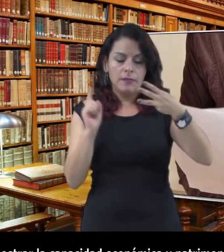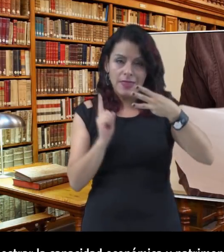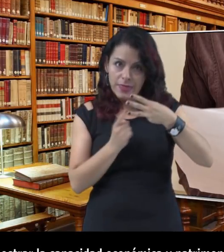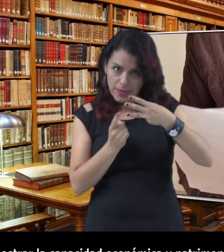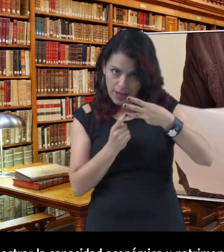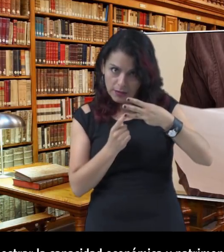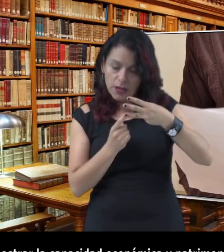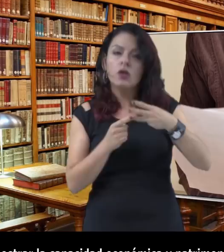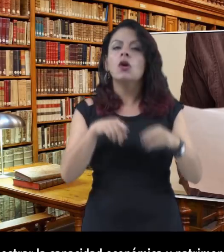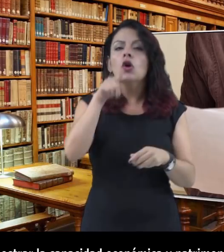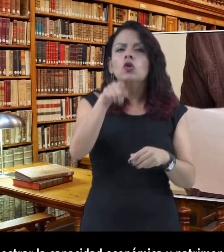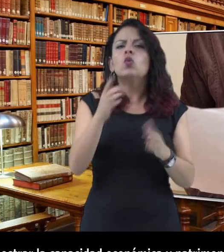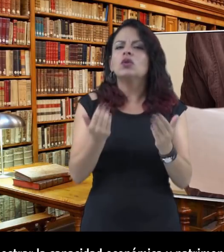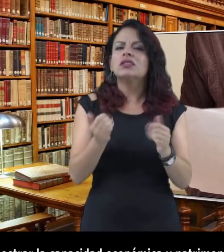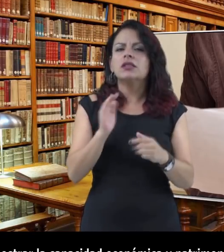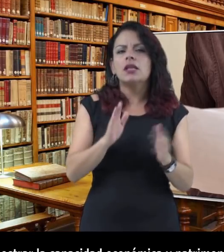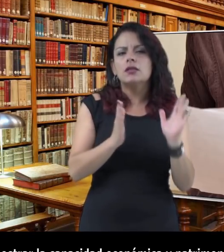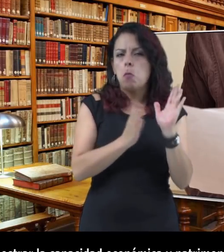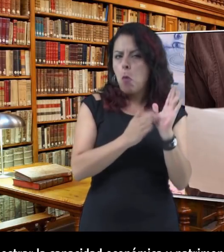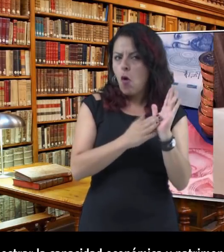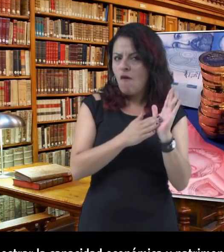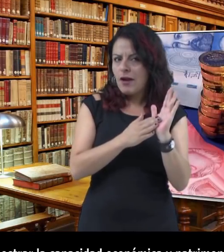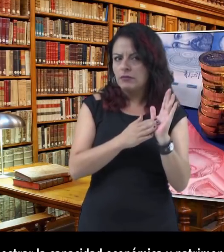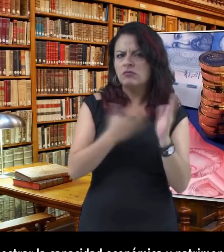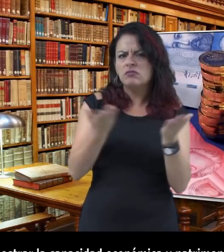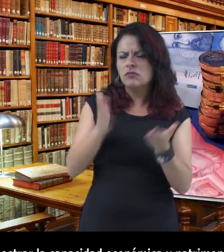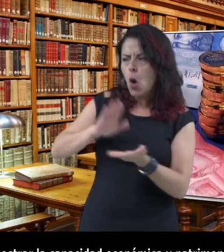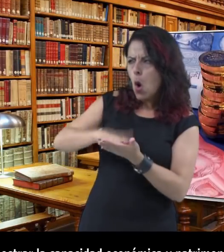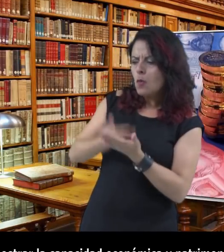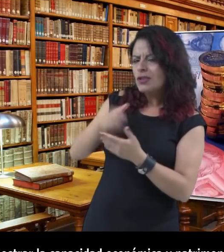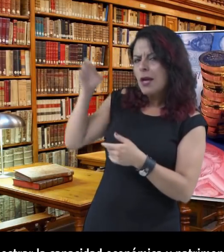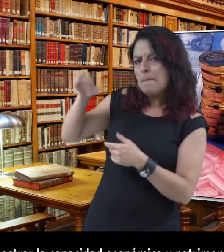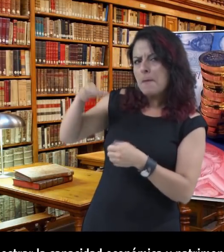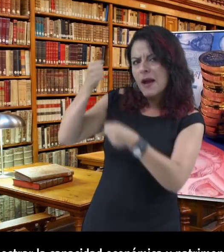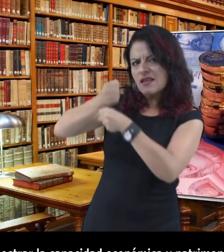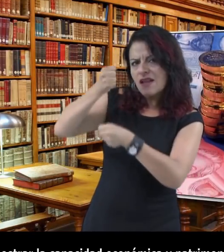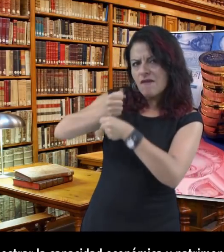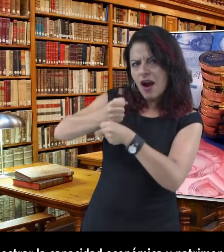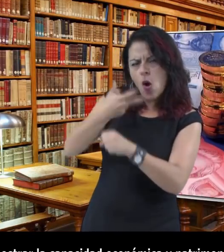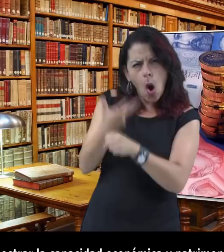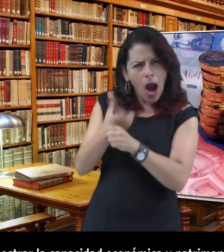Tercero, demostrar la capacidad económica y patrimonial del demandado para que el juez sepa cuánto se le puede pedir.